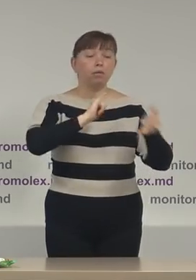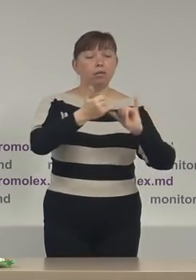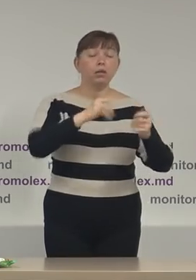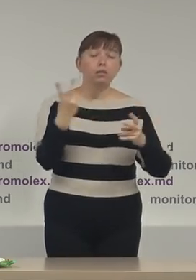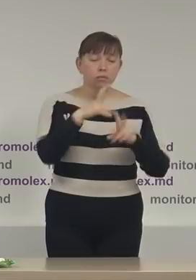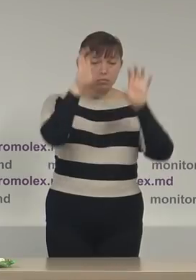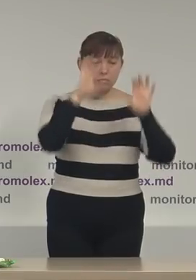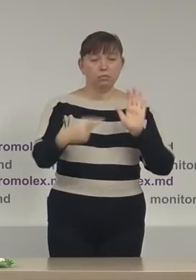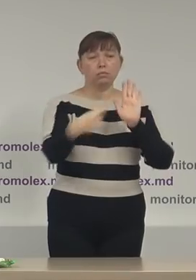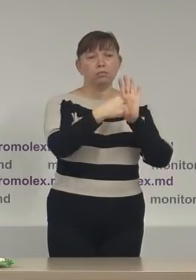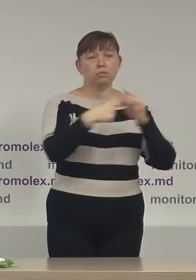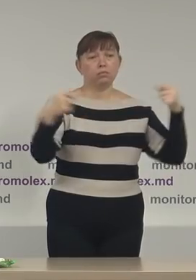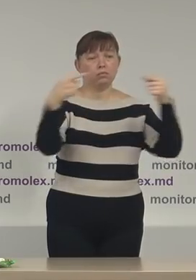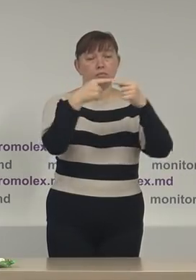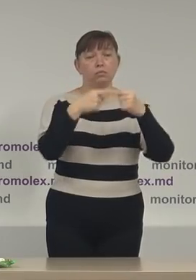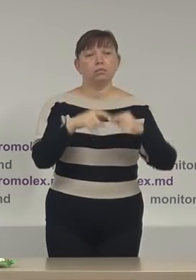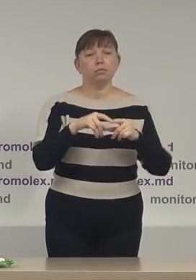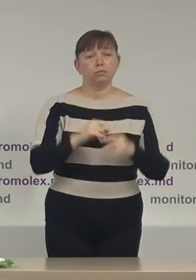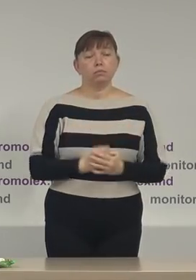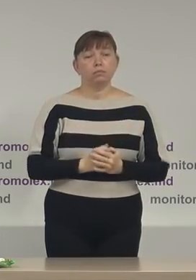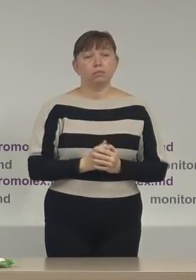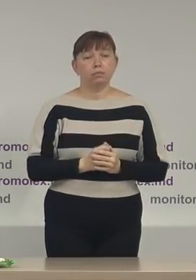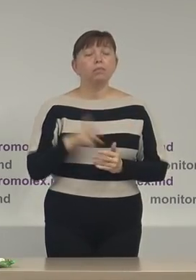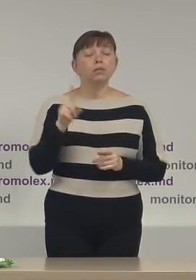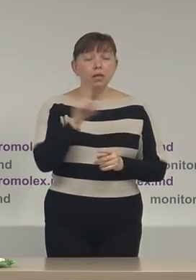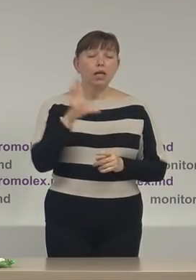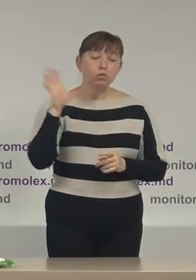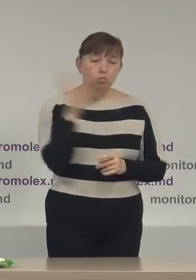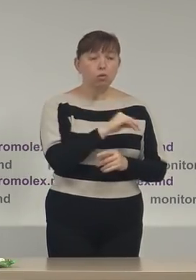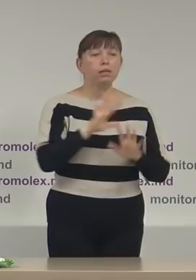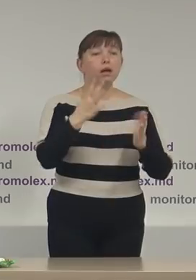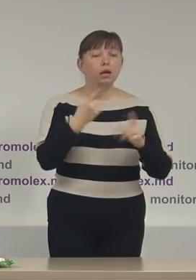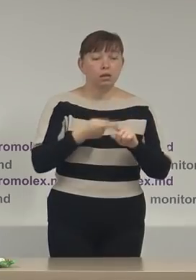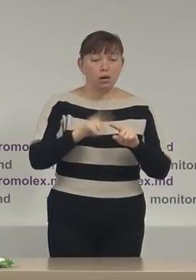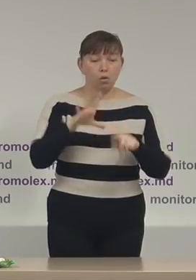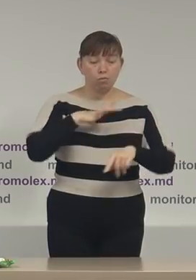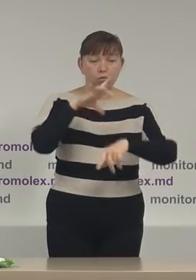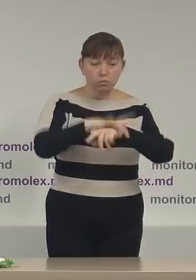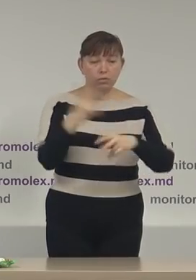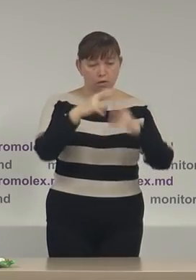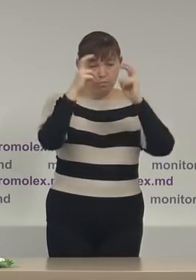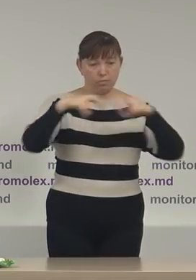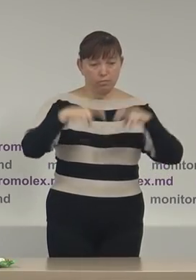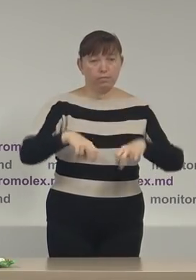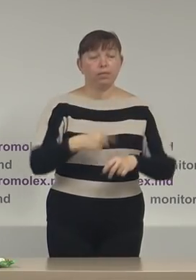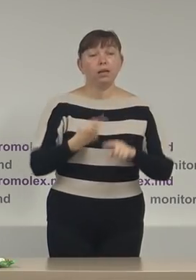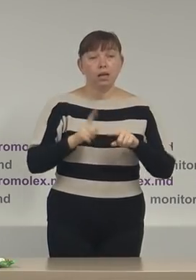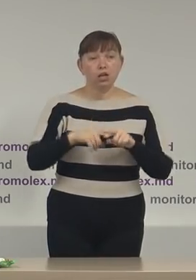autosizizarea să fie efectuată absolut pe toate cazurile raportate de Promolex în acest sens